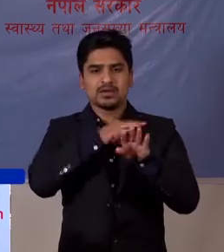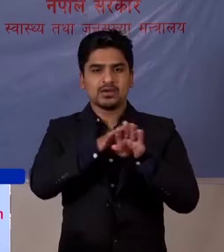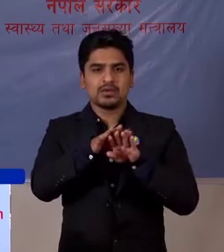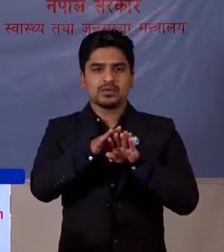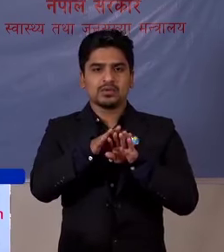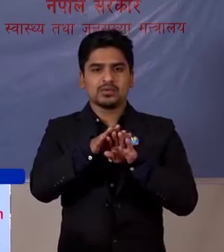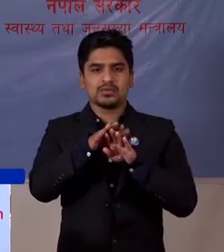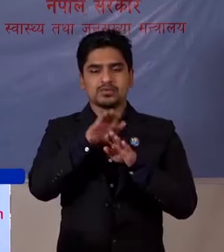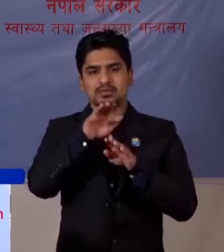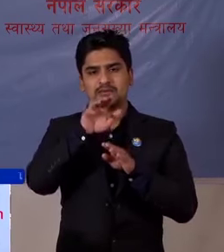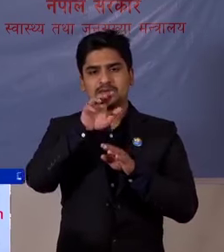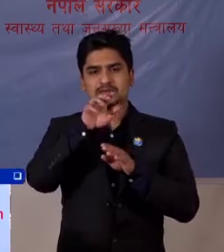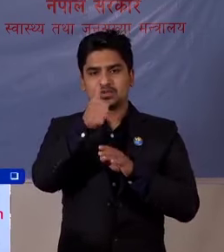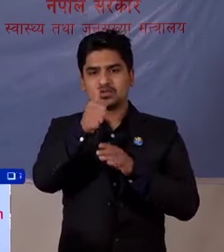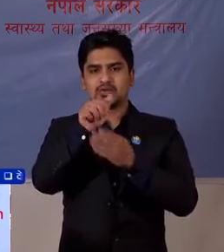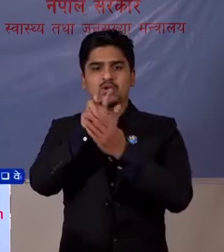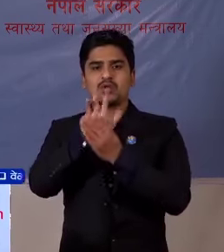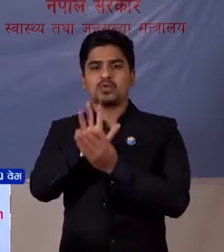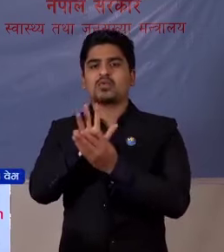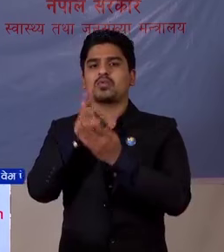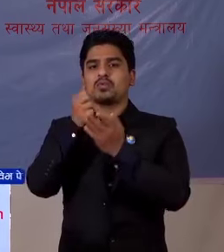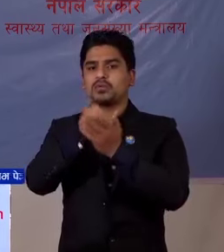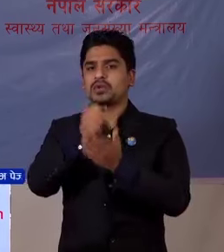संख्या उन सहत्तरी पुगेको छो